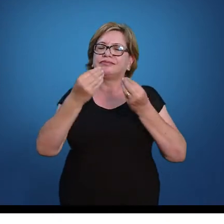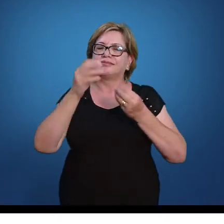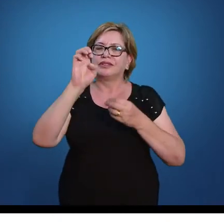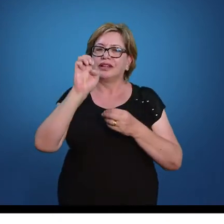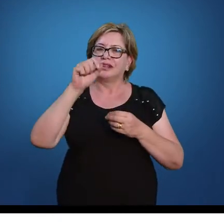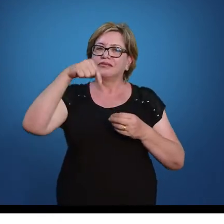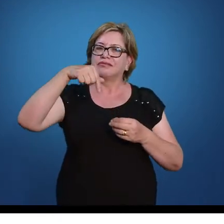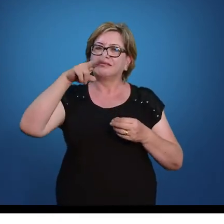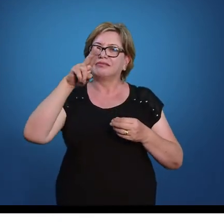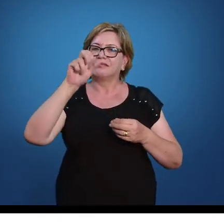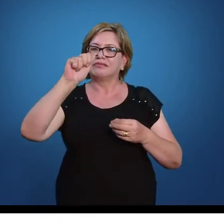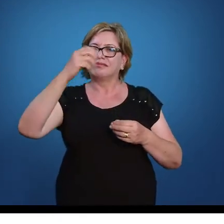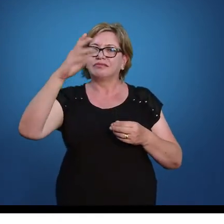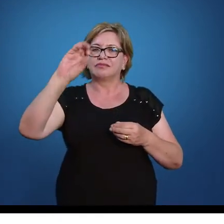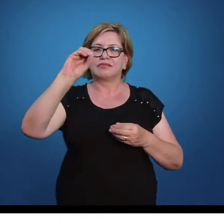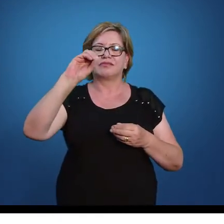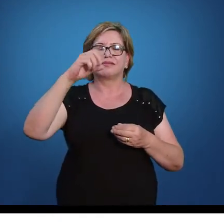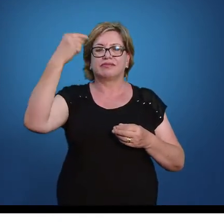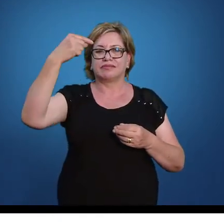do primeiro grau.